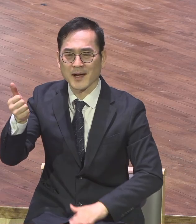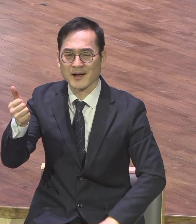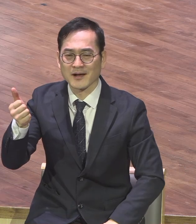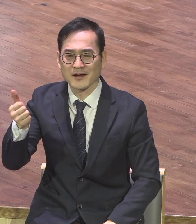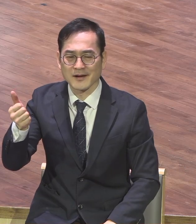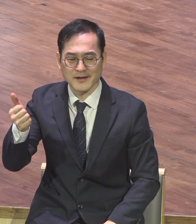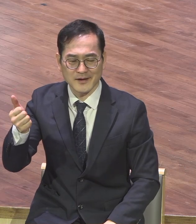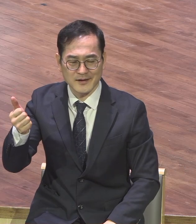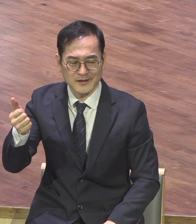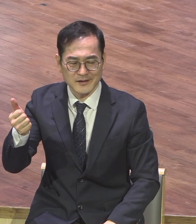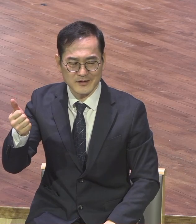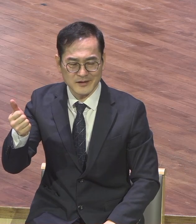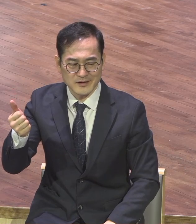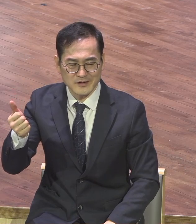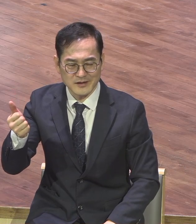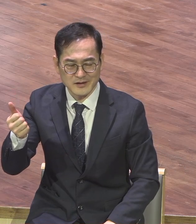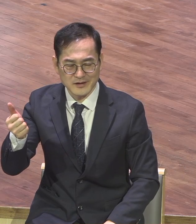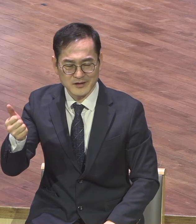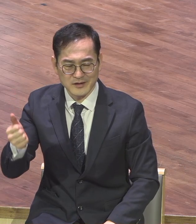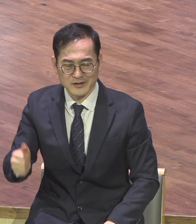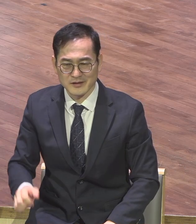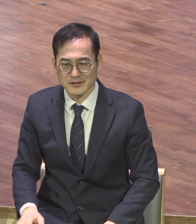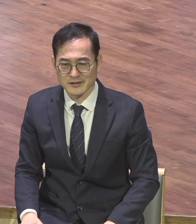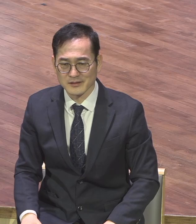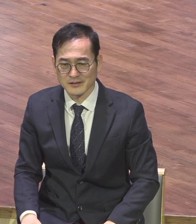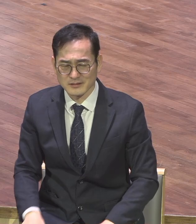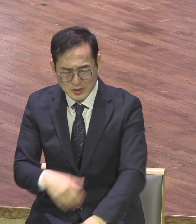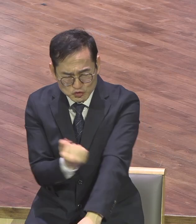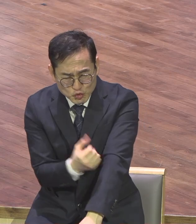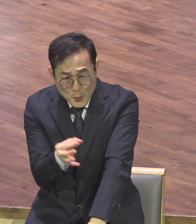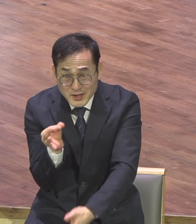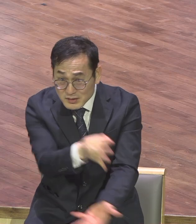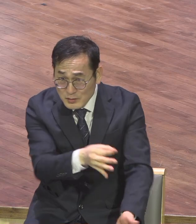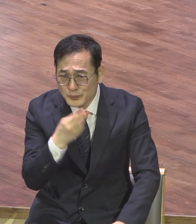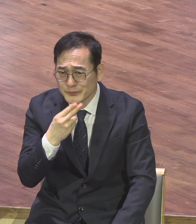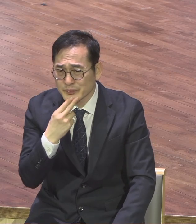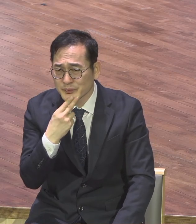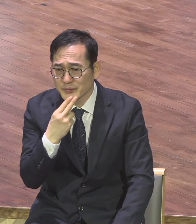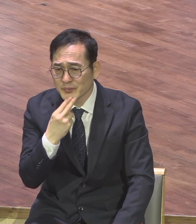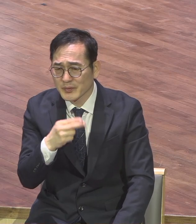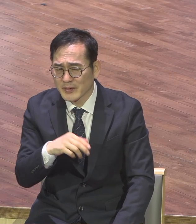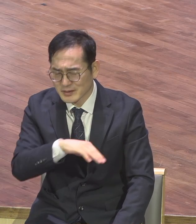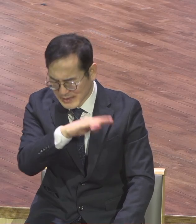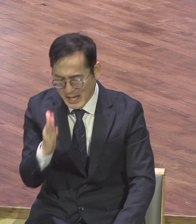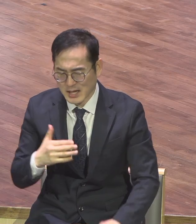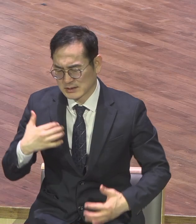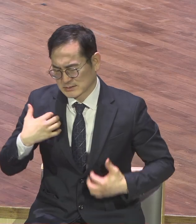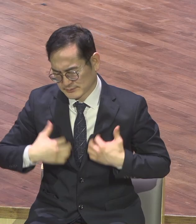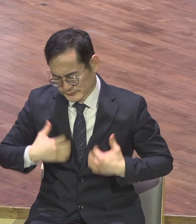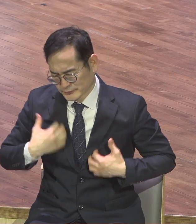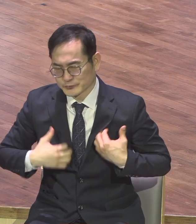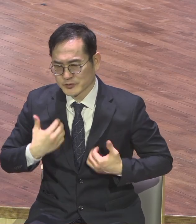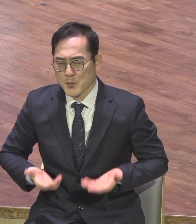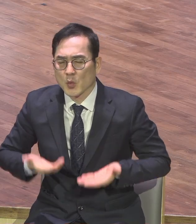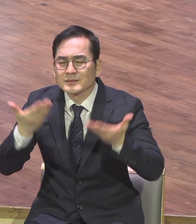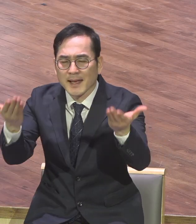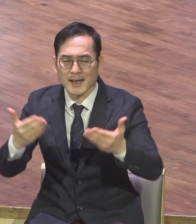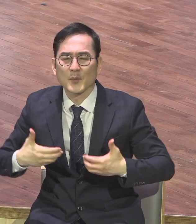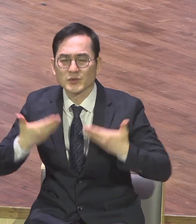한 사람도 사례받은 게 없어요 전부 다 헌신한 겁니다 그것도 기뻄으로 그러니